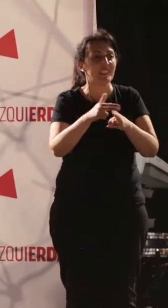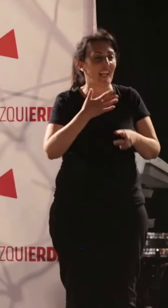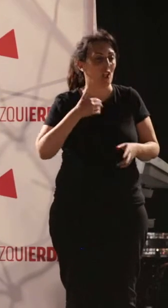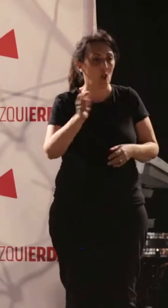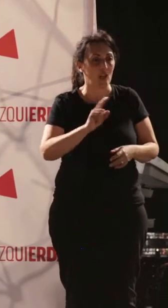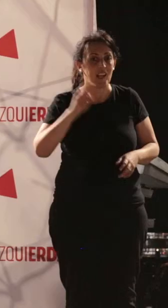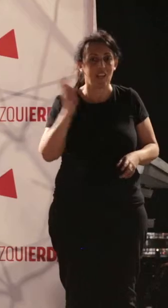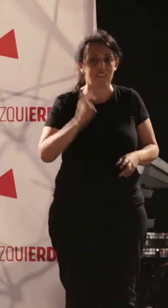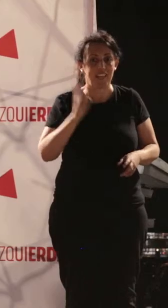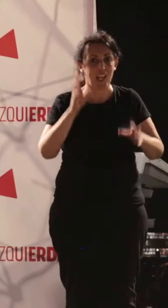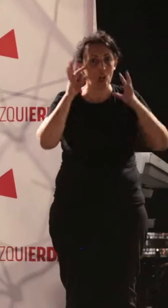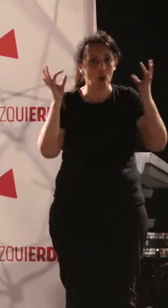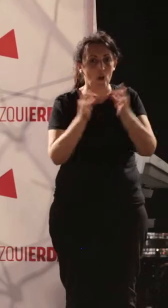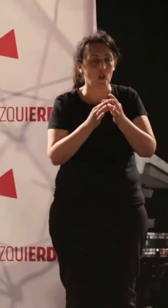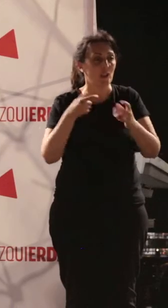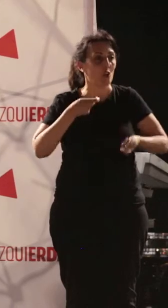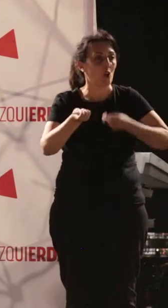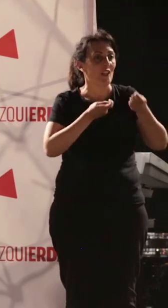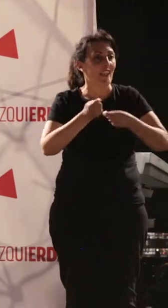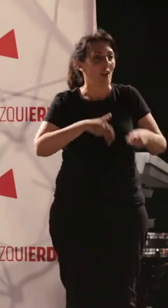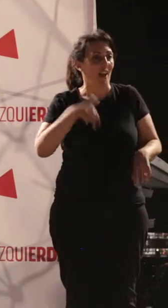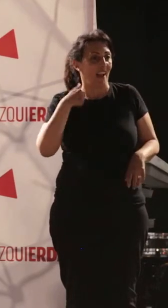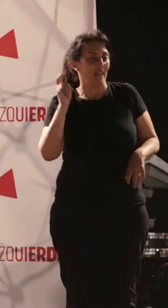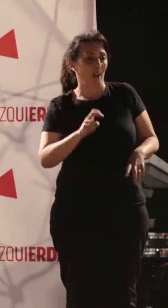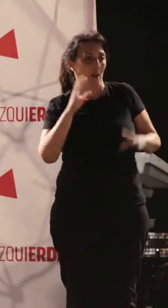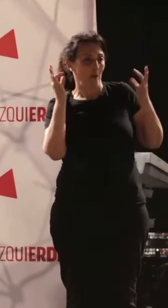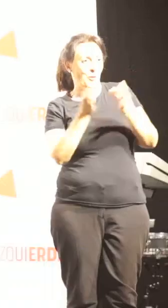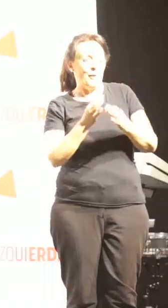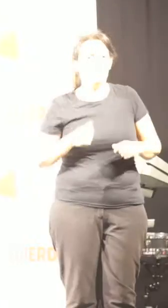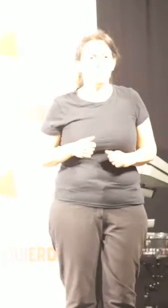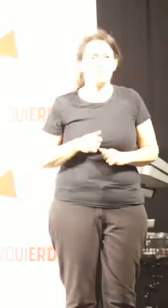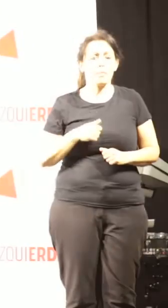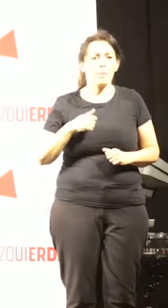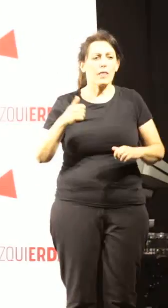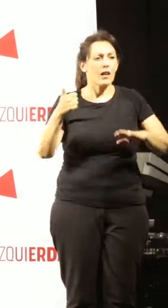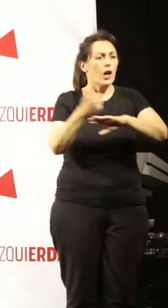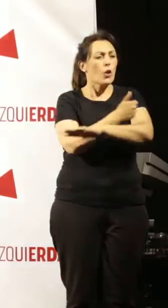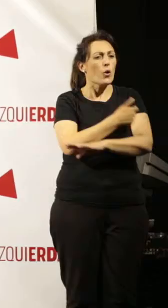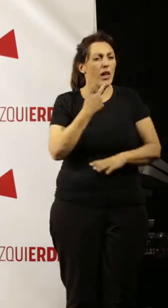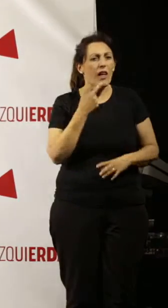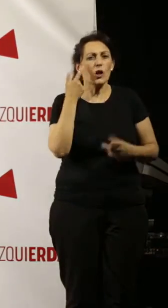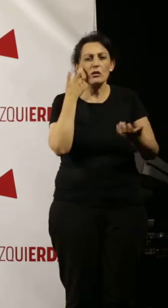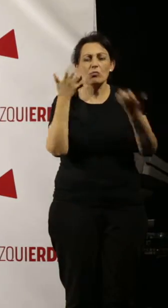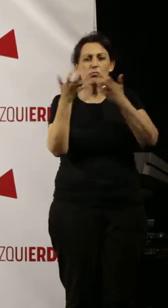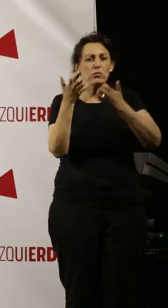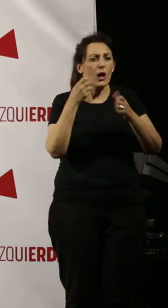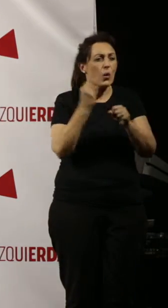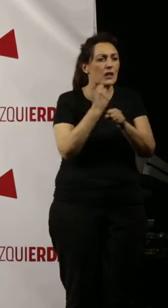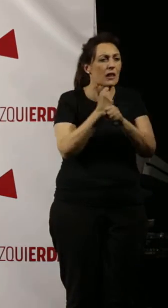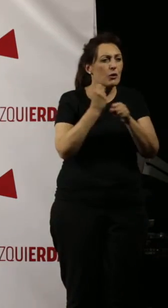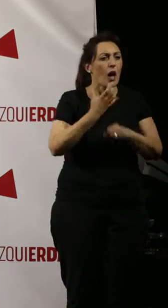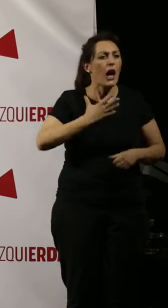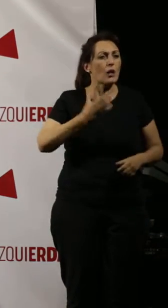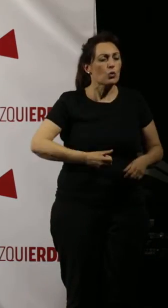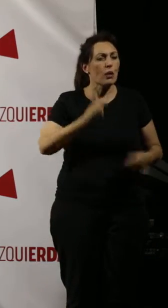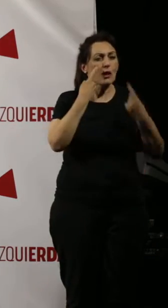es que vengo más a Córdoba, gracias a que soy coordinador. pues bien, como ciudadanos he perdido percibir el trabajo hecho en